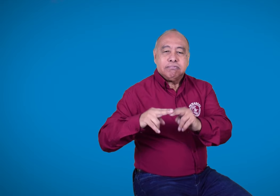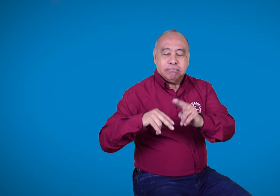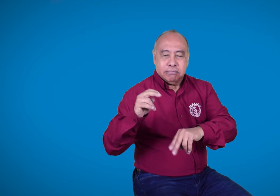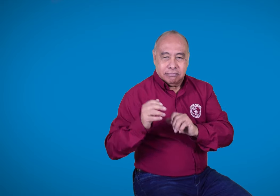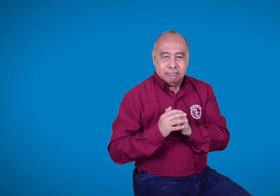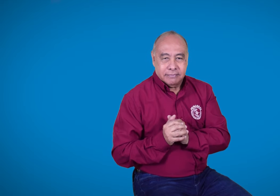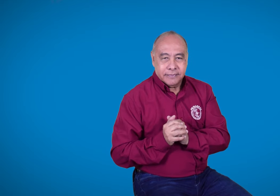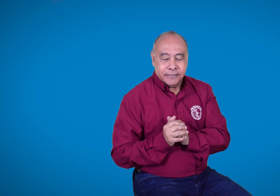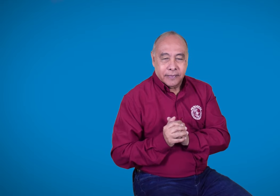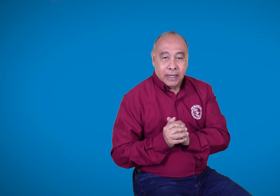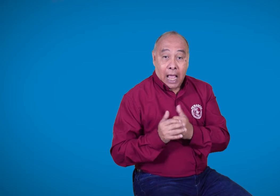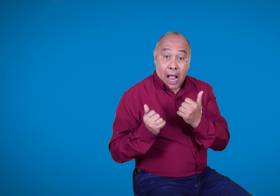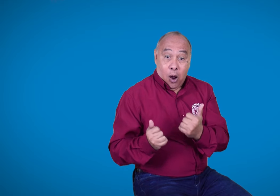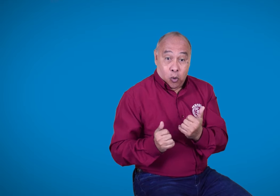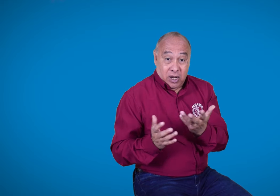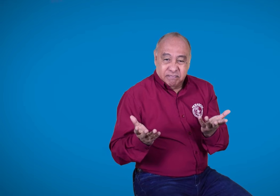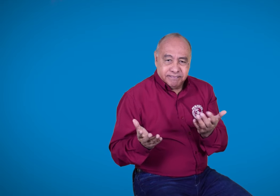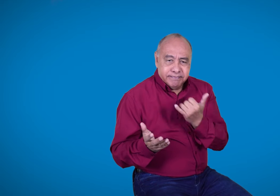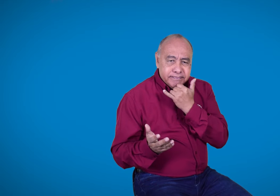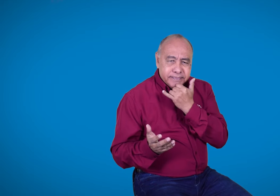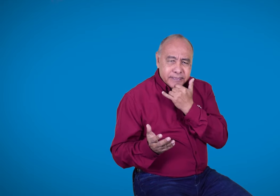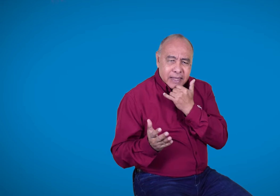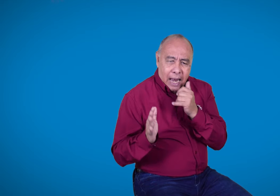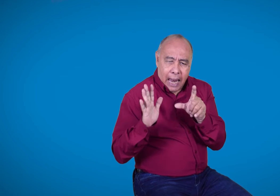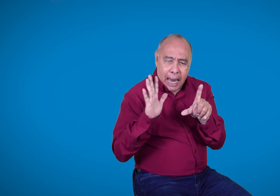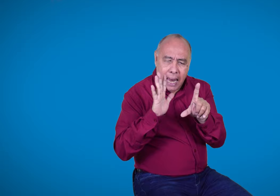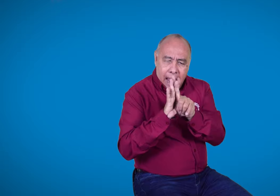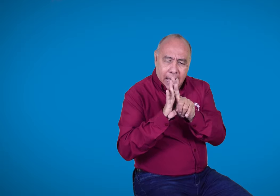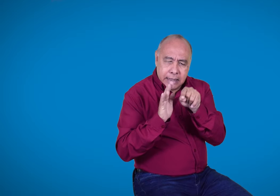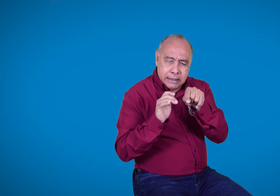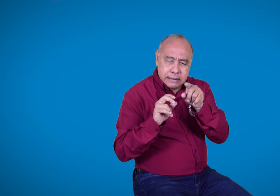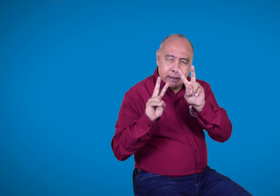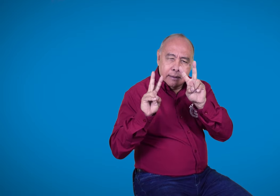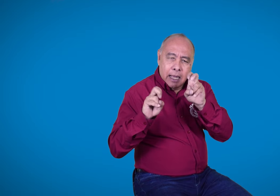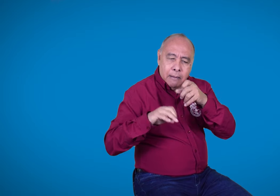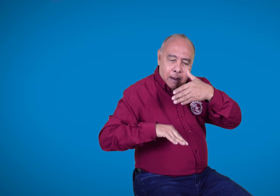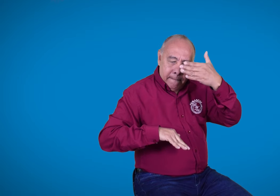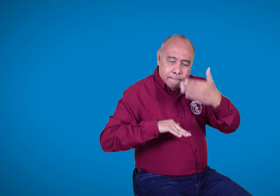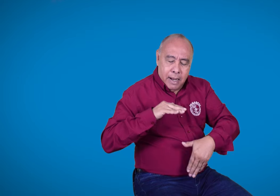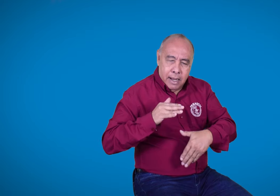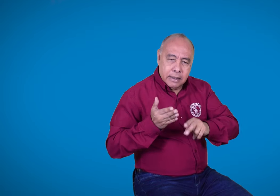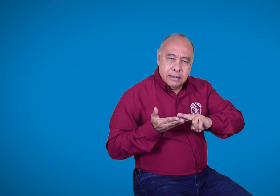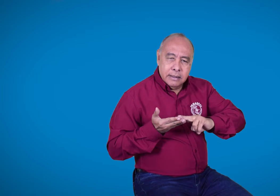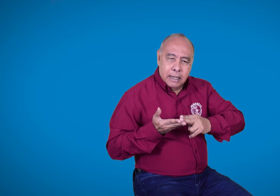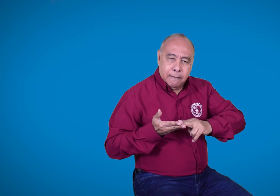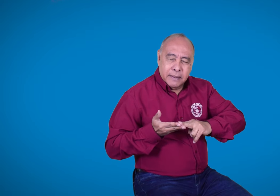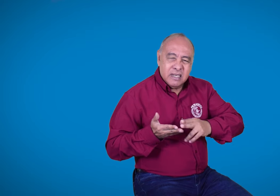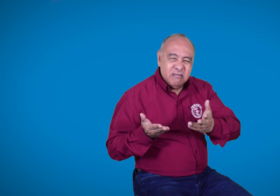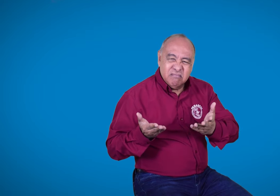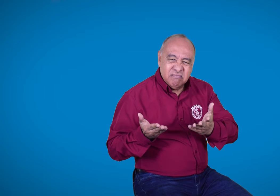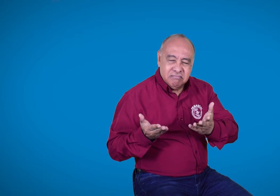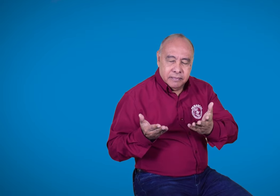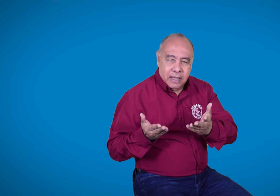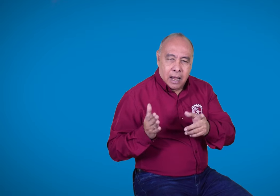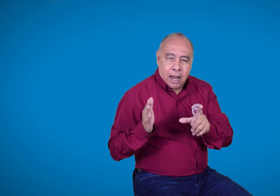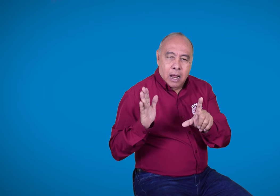de lo que ocurre con el proyecto de ley que fija un plazo para el servicio de interpretación. En relación a lo anterior, hay dos